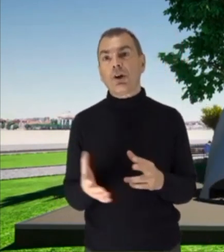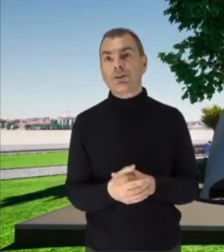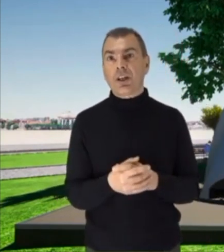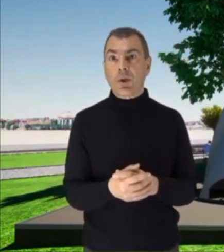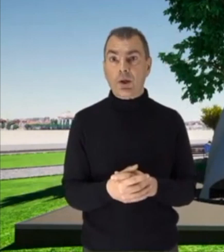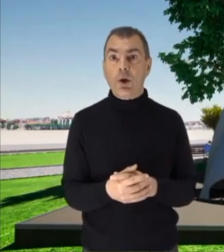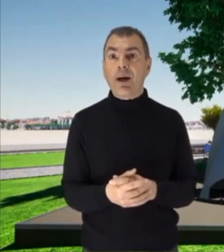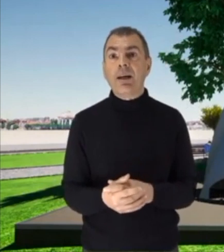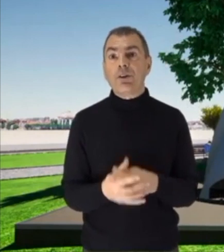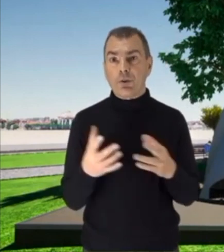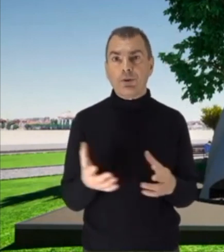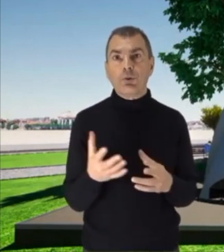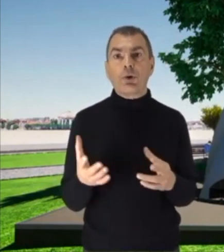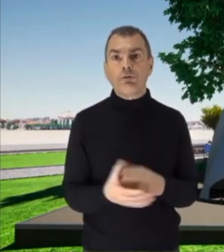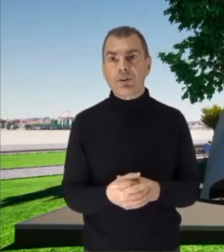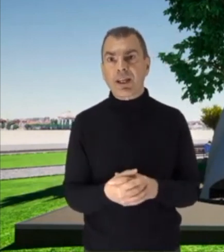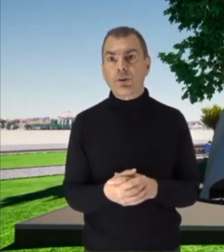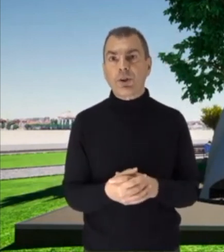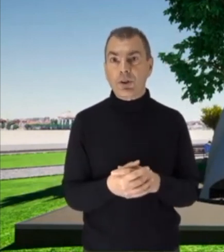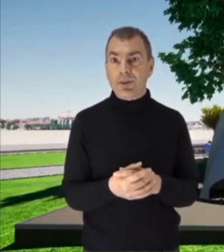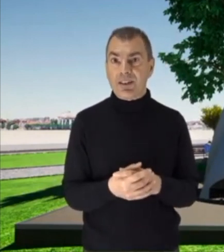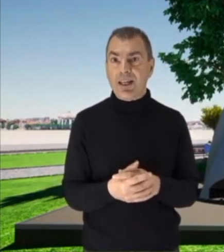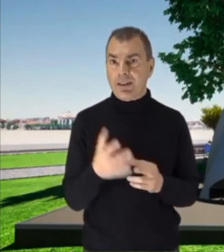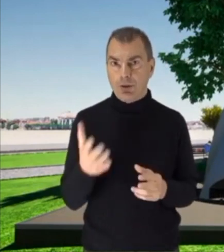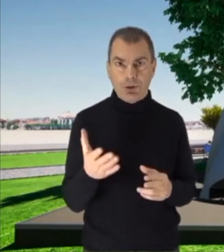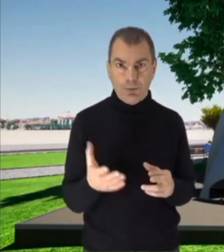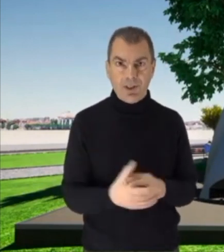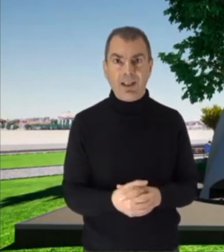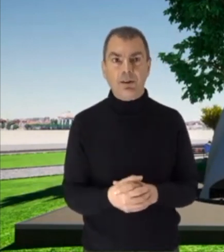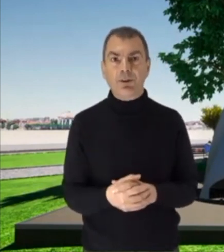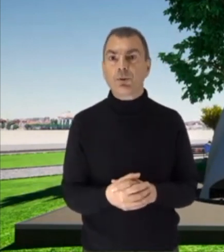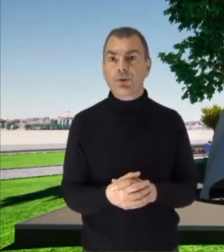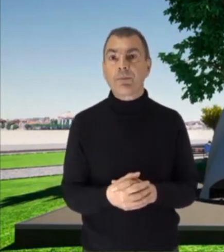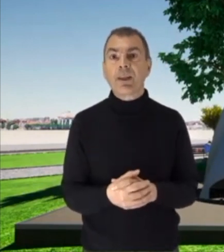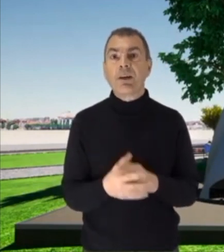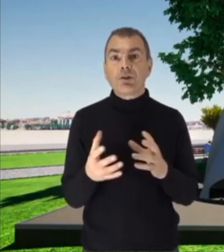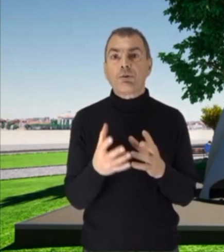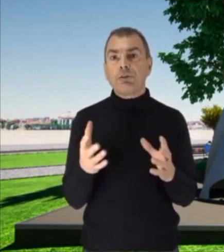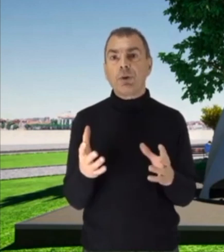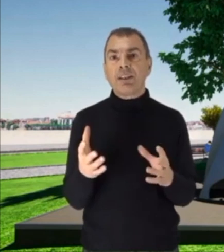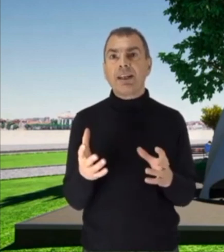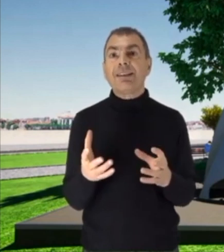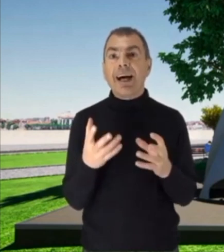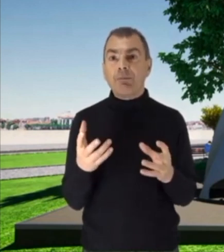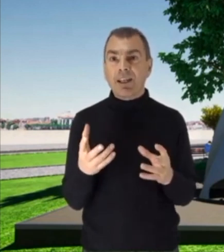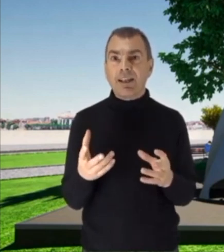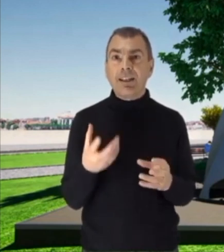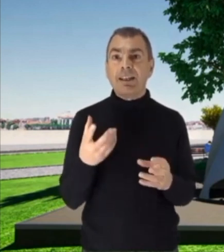incontri qui a Roma, soprattutto confrontandomi con il Presidente, con il vostro Presidente Petrucci, sono venute fuori delle dinamiche di